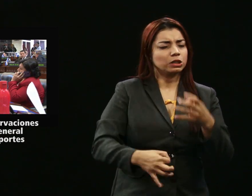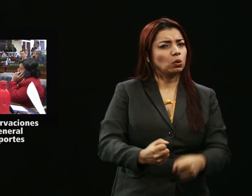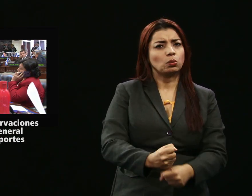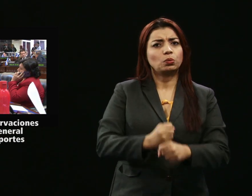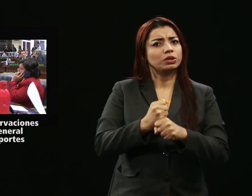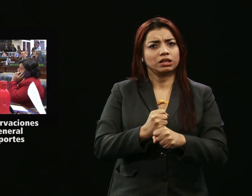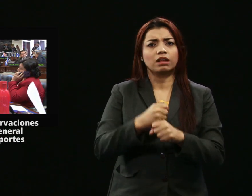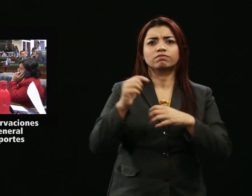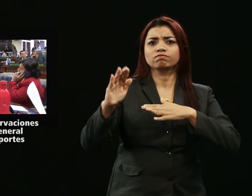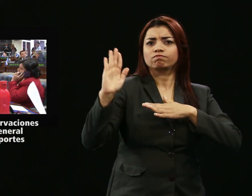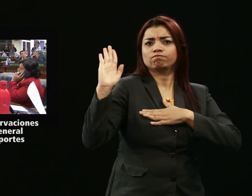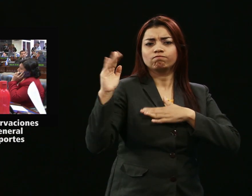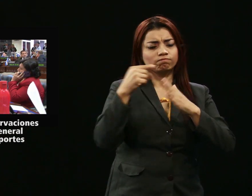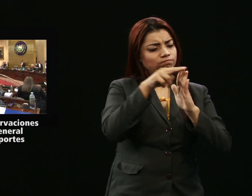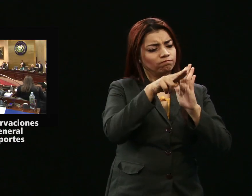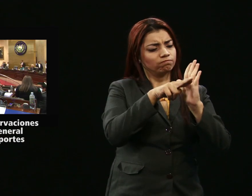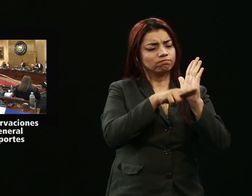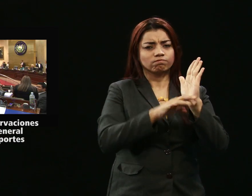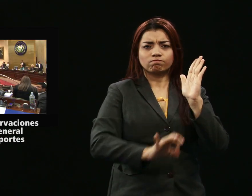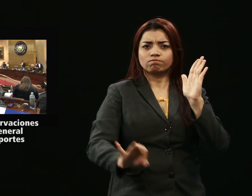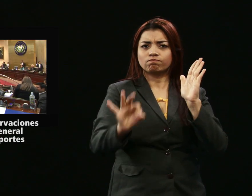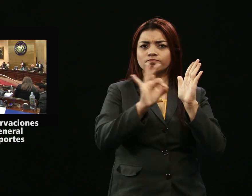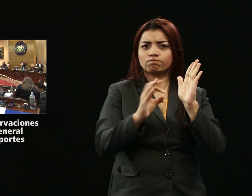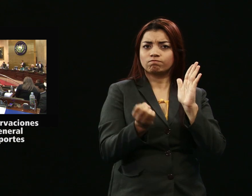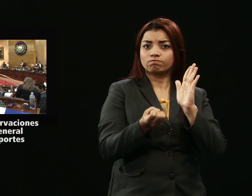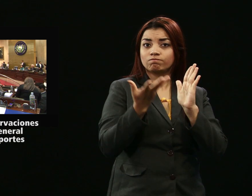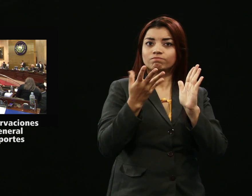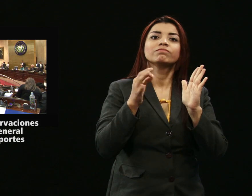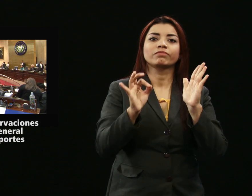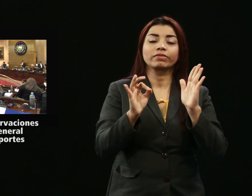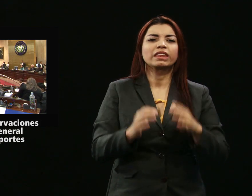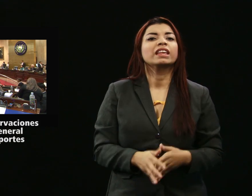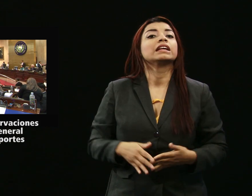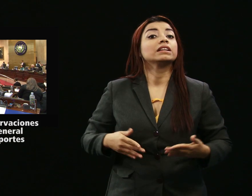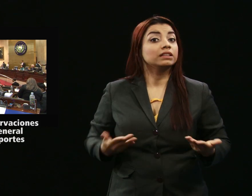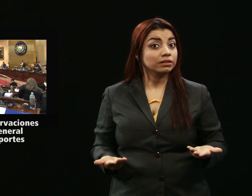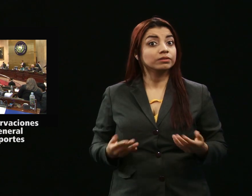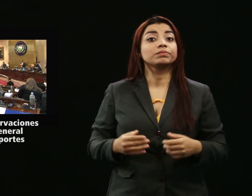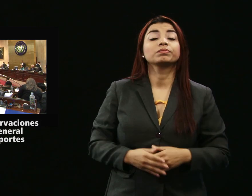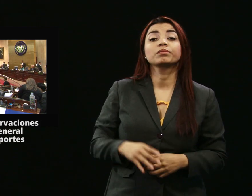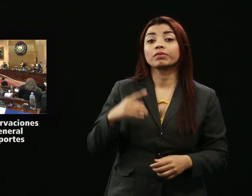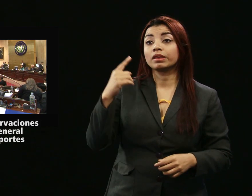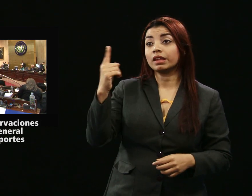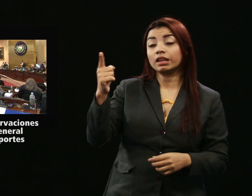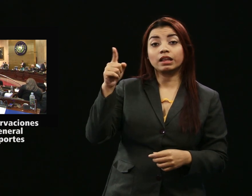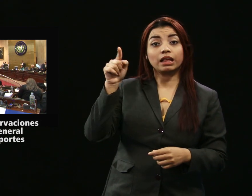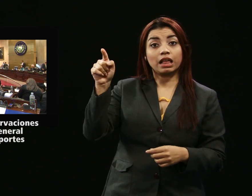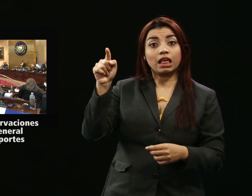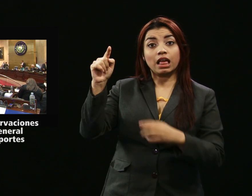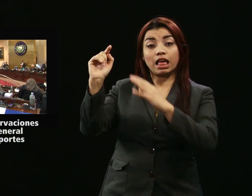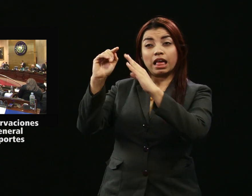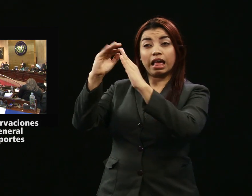normativa. Sobre las observaciones, los integrantes de la Comisión de Juventud y Deporte